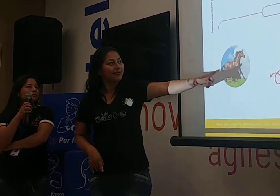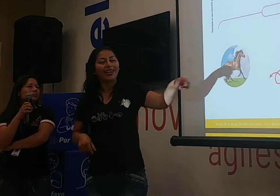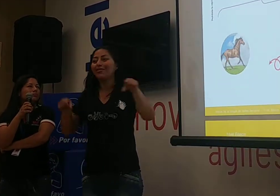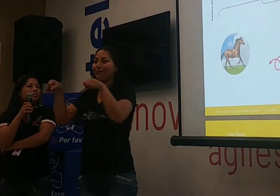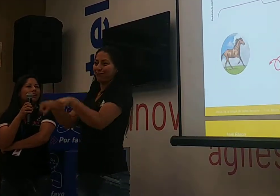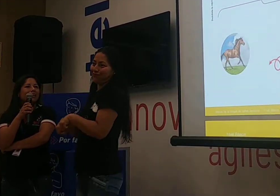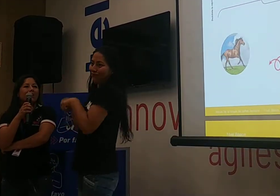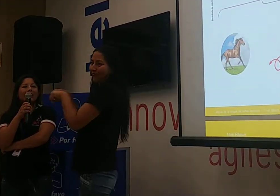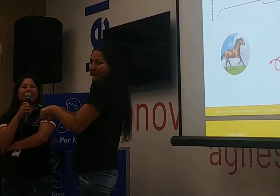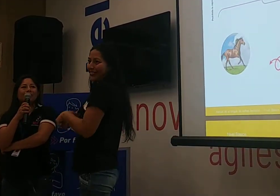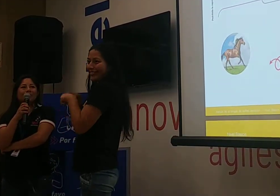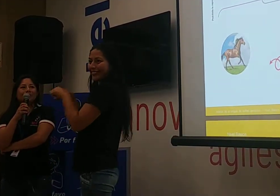Búho Caballo